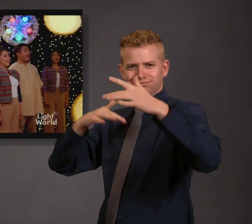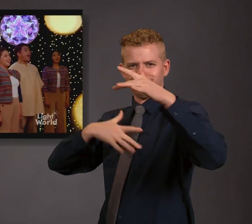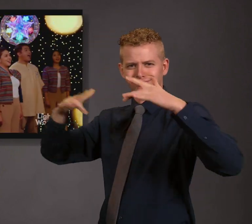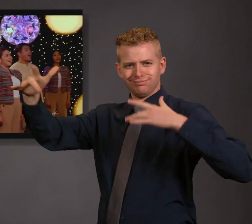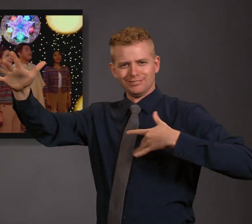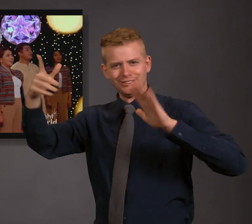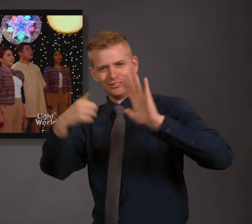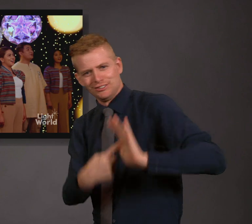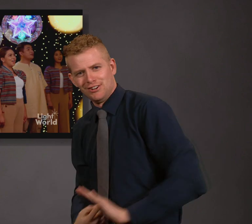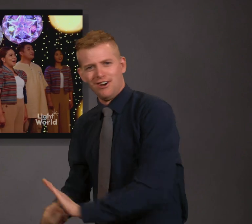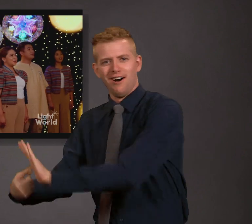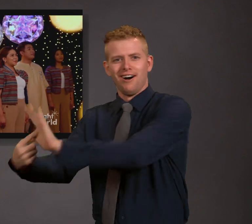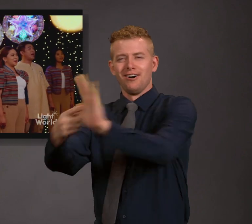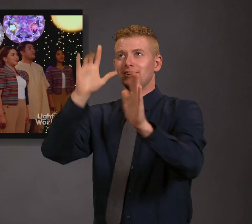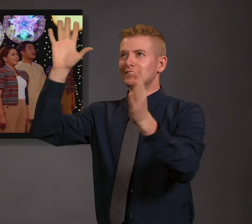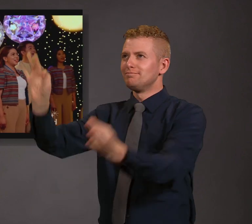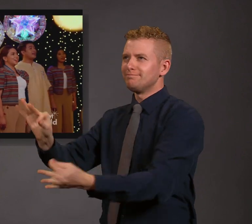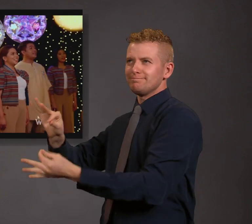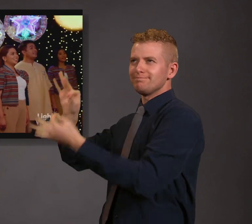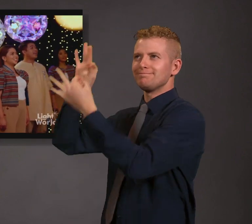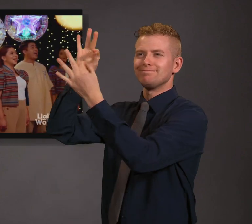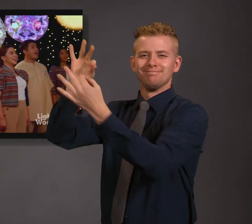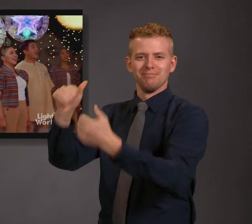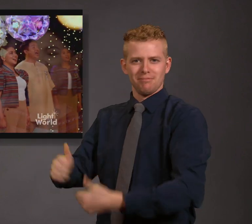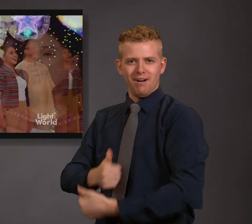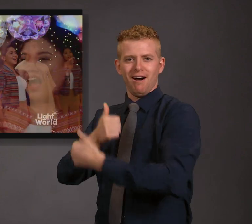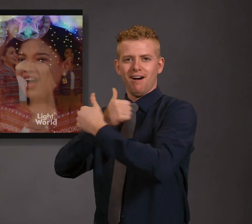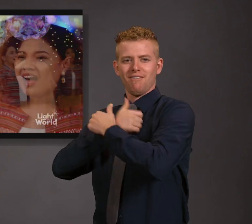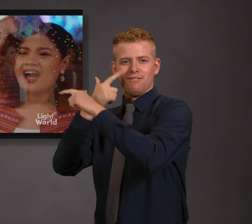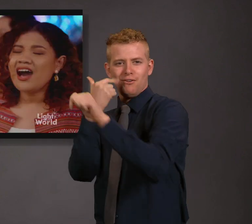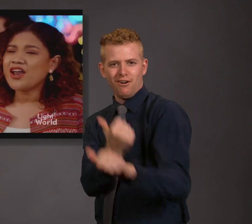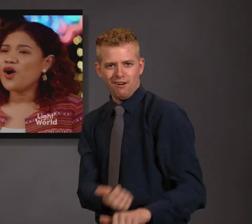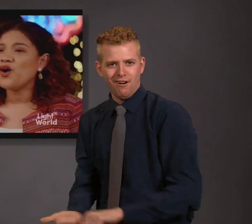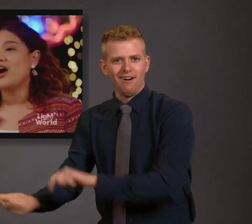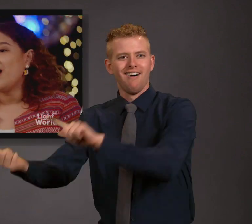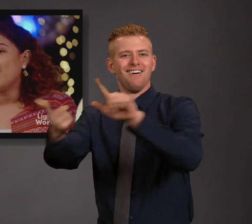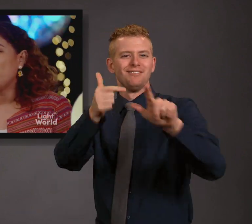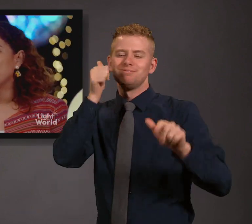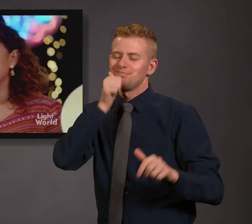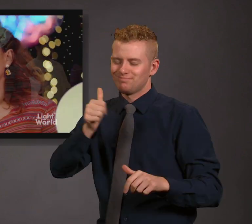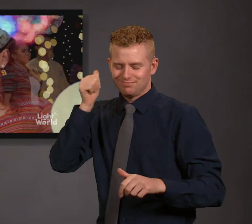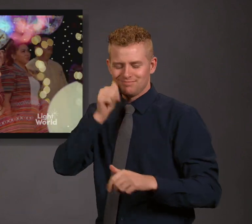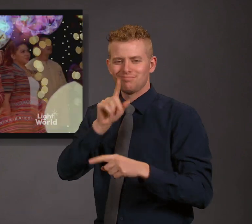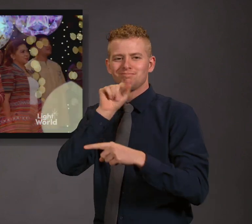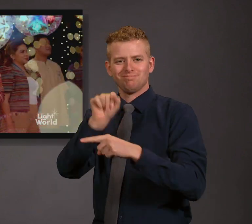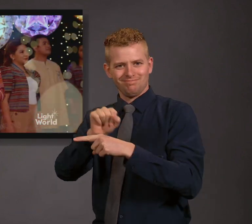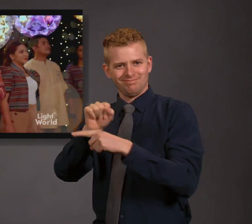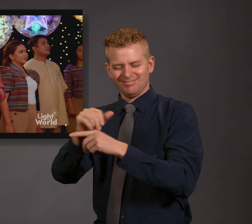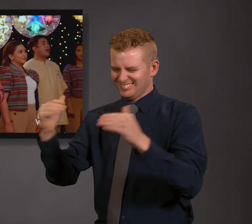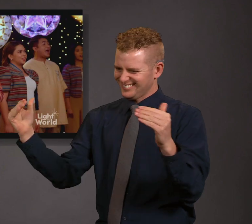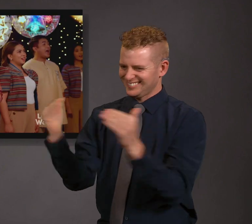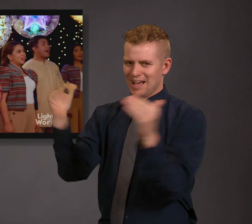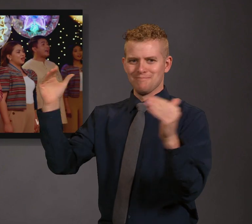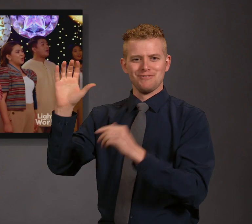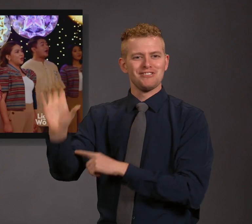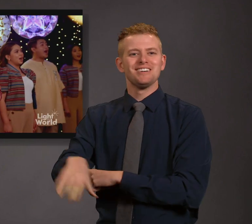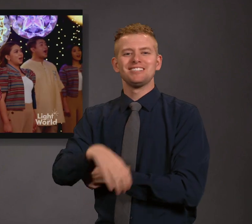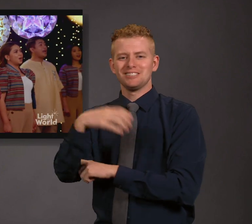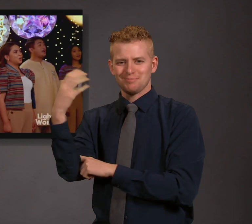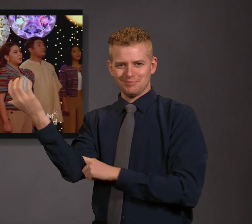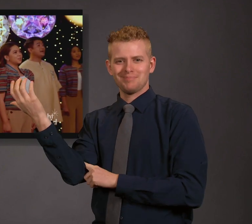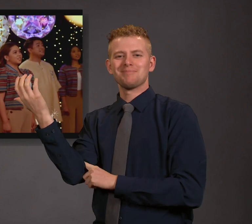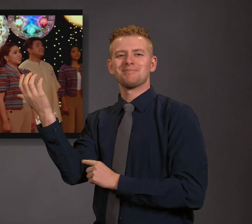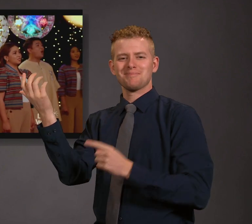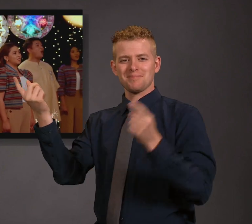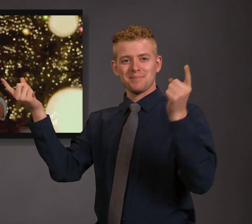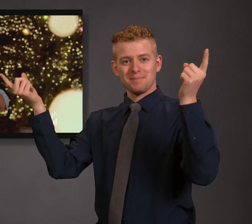Pungunang pagmamahal niya Araw-araw magiging Pasko